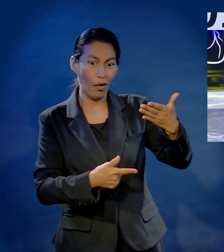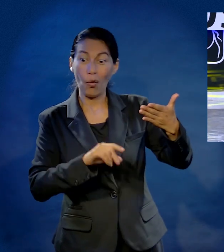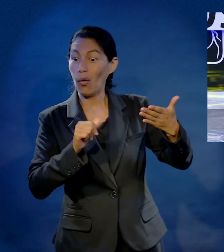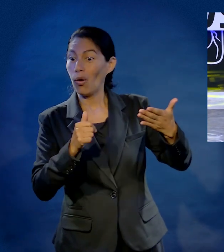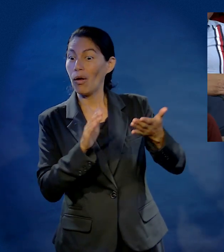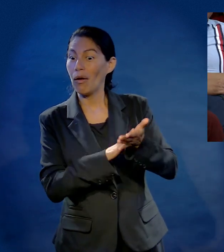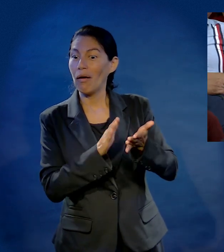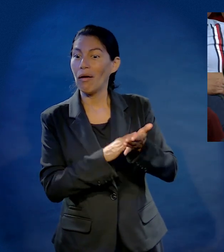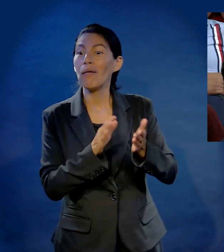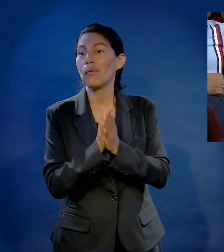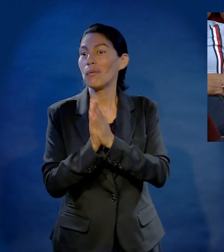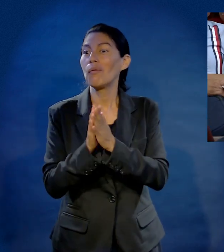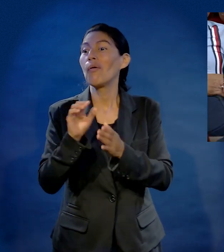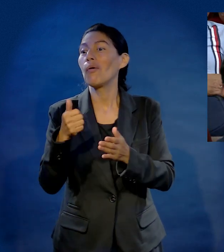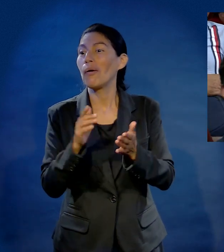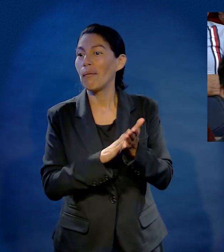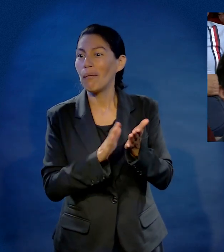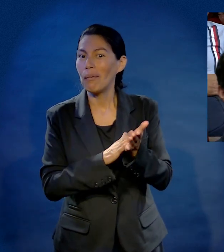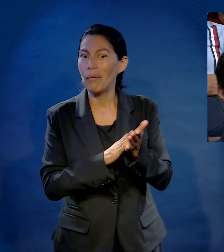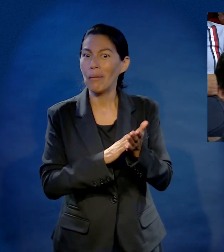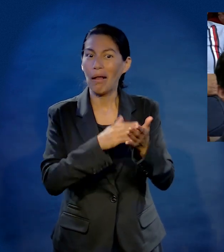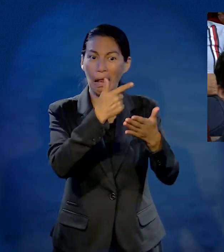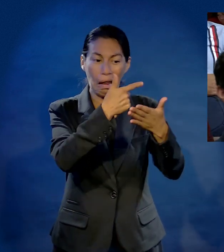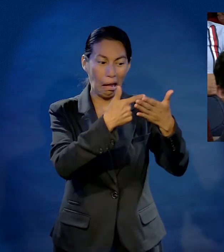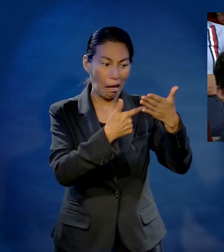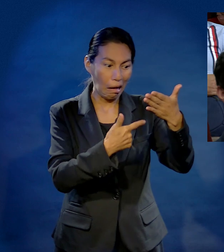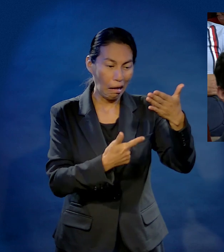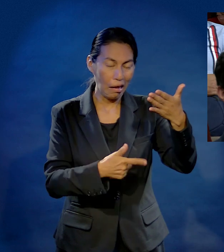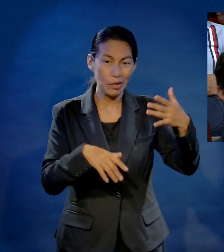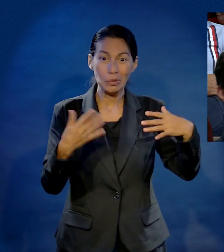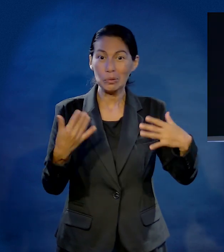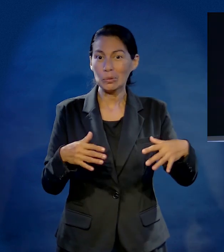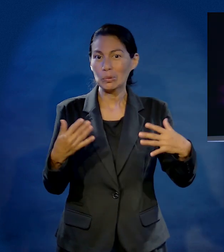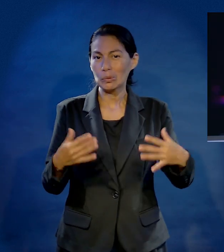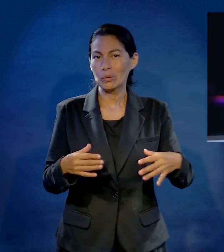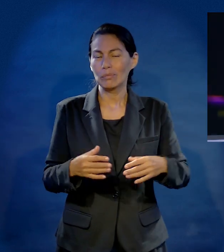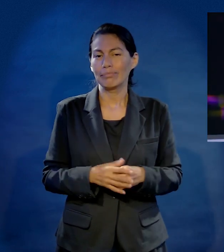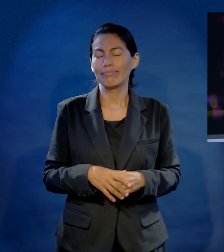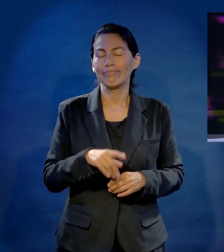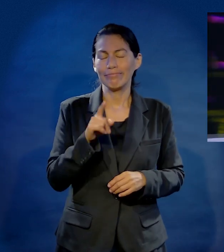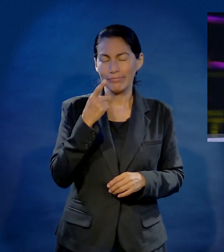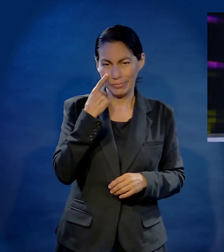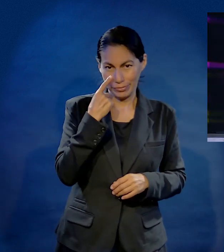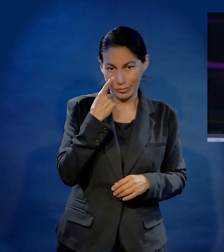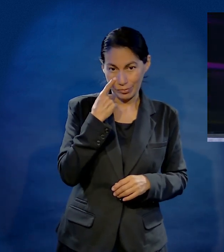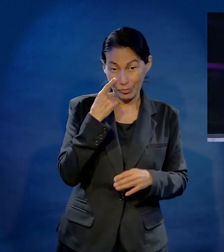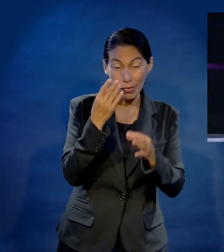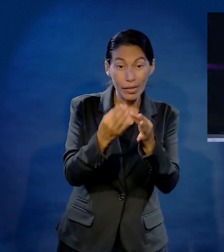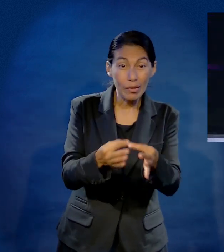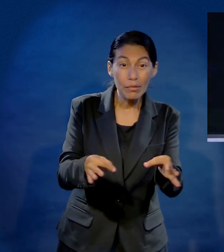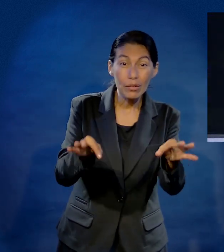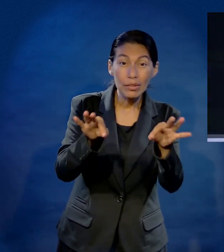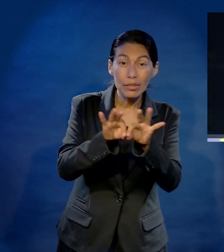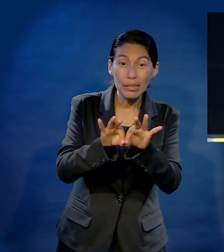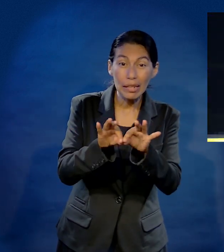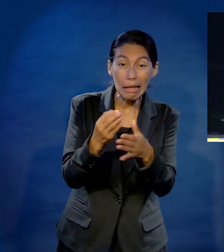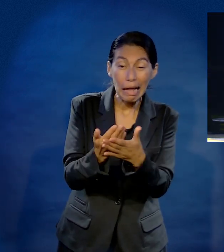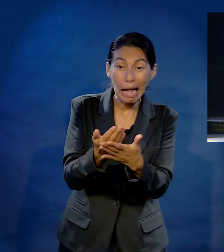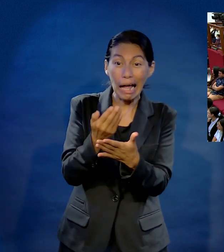Oiga, pastor, no tendrá otra hoja, es que ya se me acabó, o una tamaño oficio, dice. Bueno, se trata de que tú lo veas antes